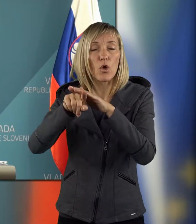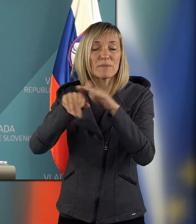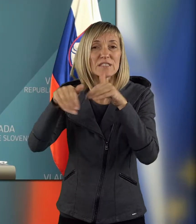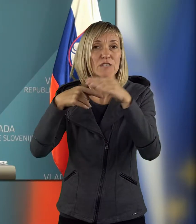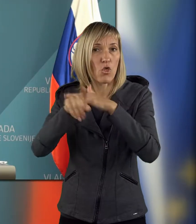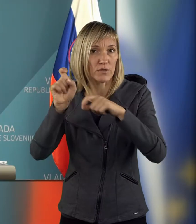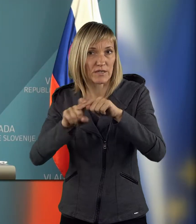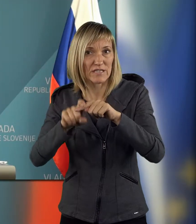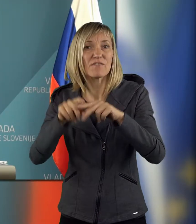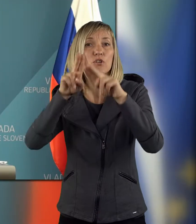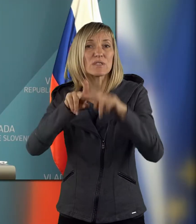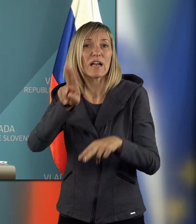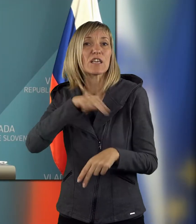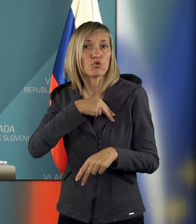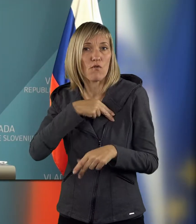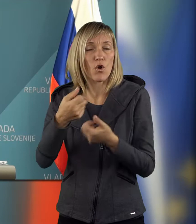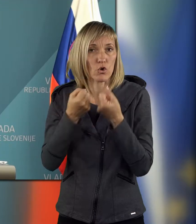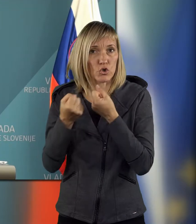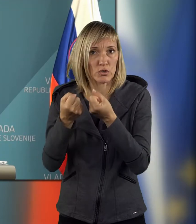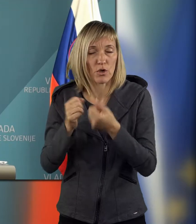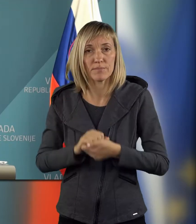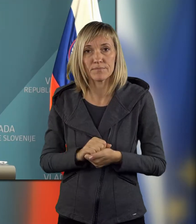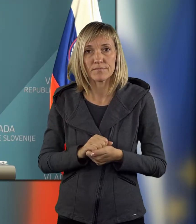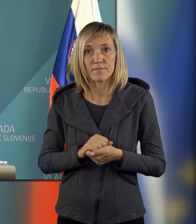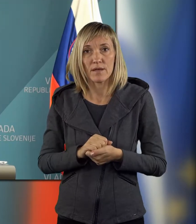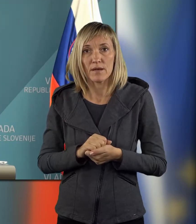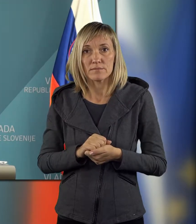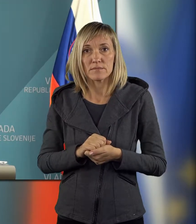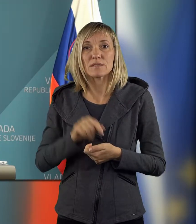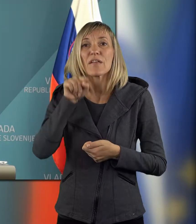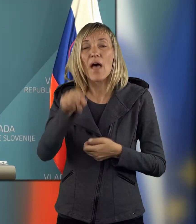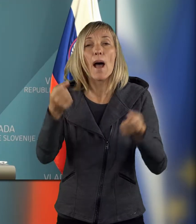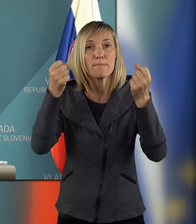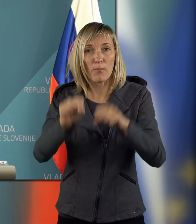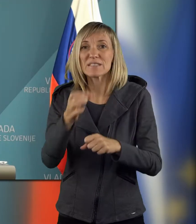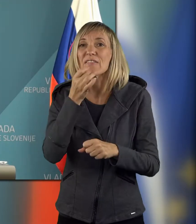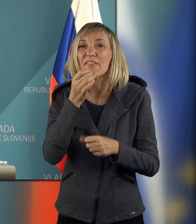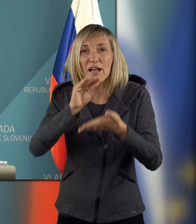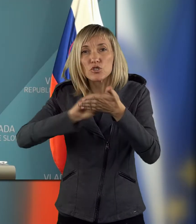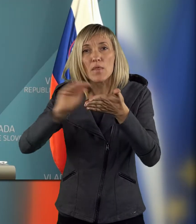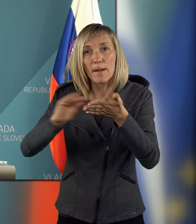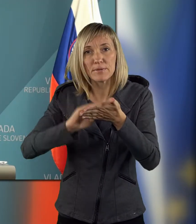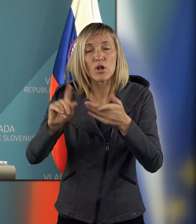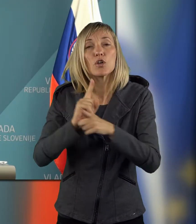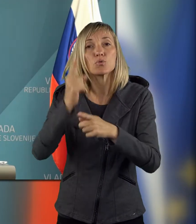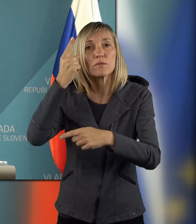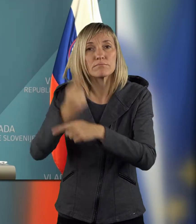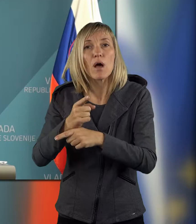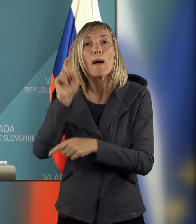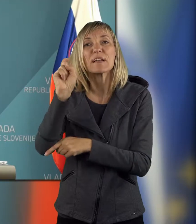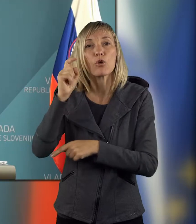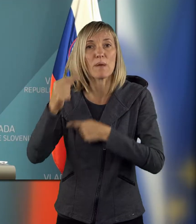ki imajo prestolnosti na tem področju. Tako, da so navedena ta povblastila natančneje, opredeljen pa je tudi